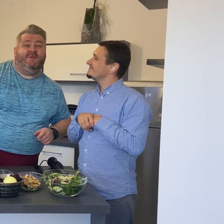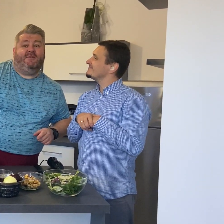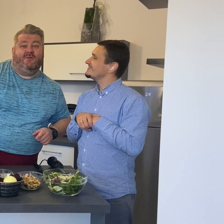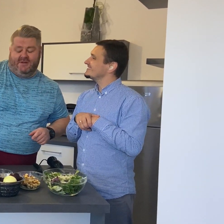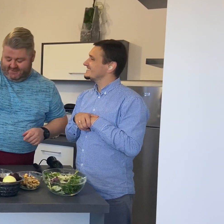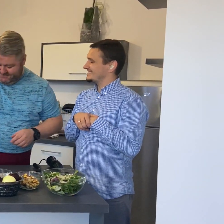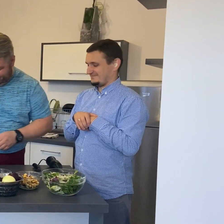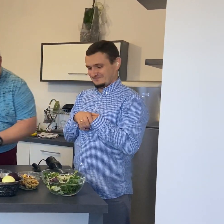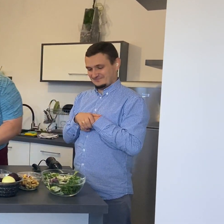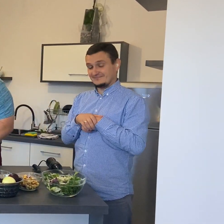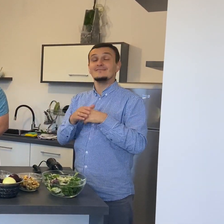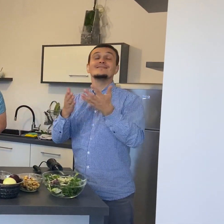całowaniem.